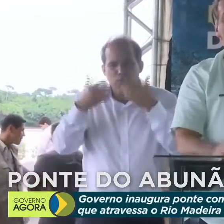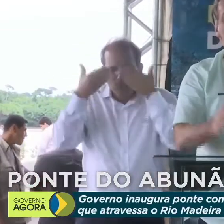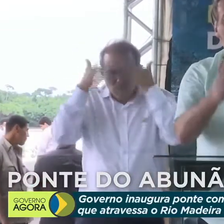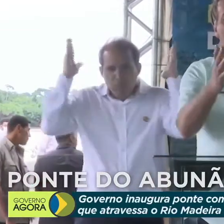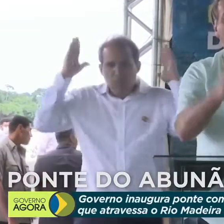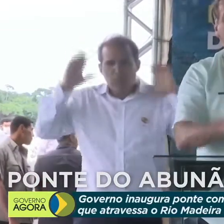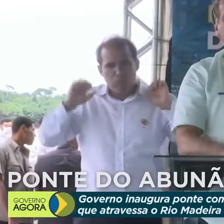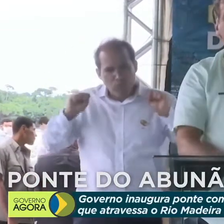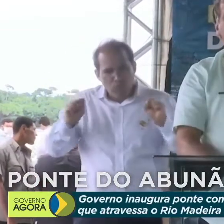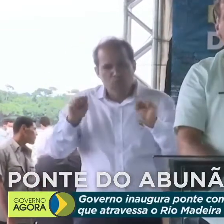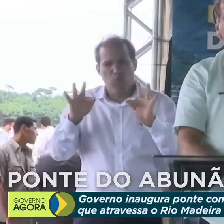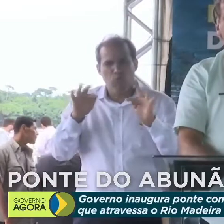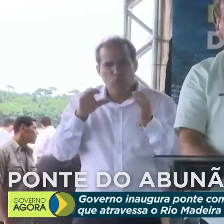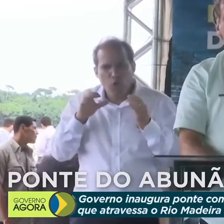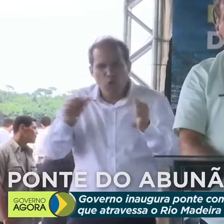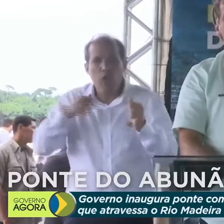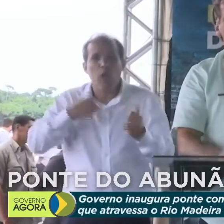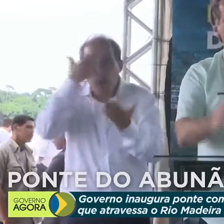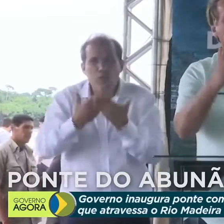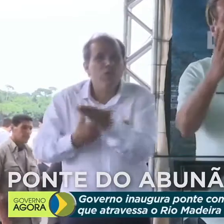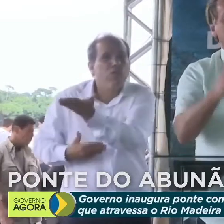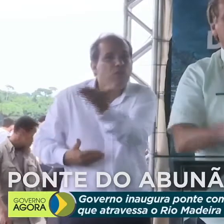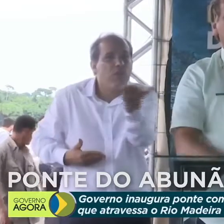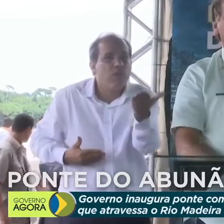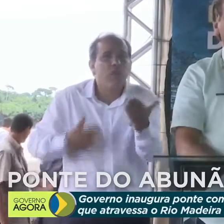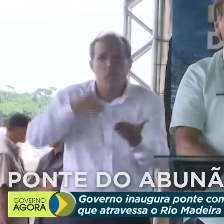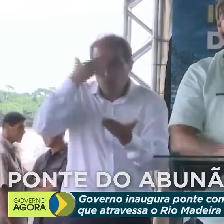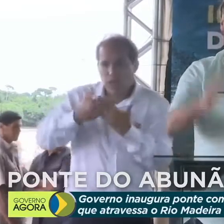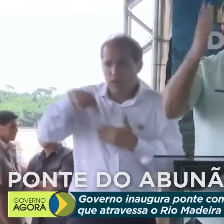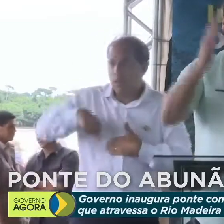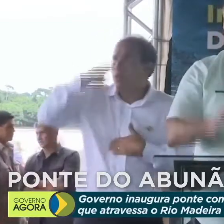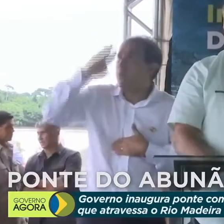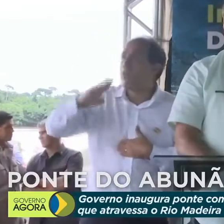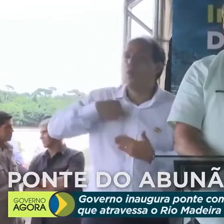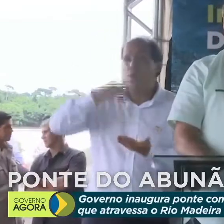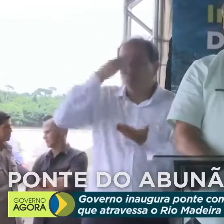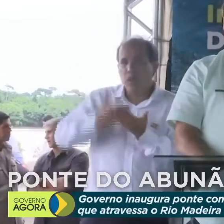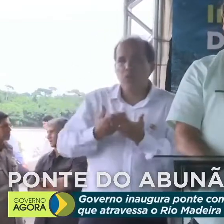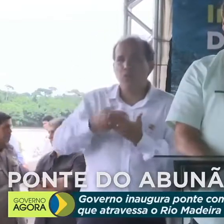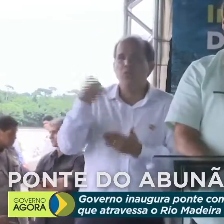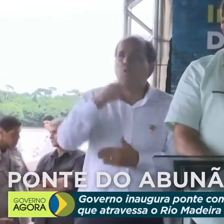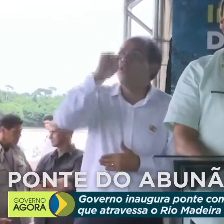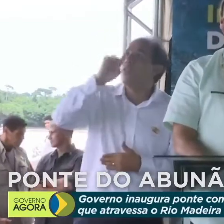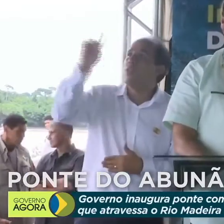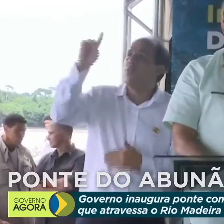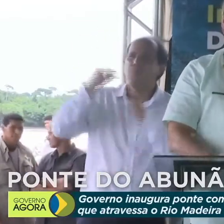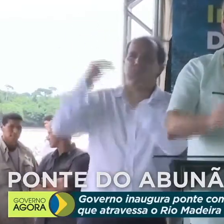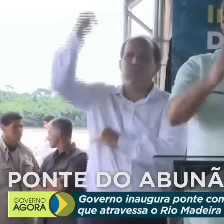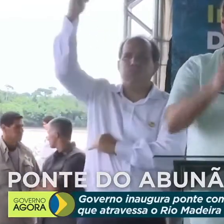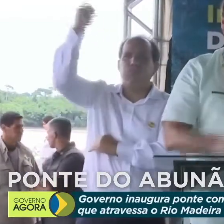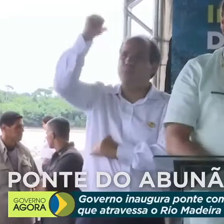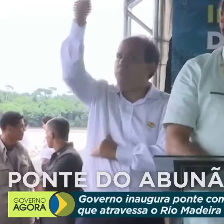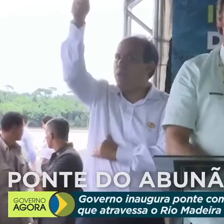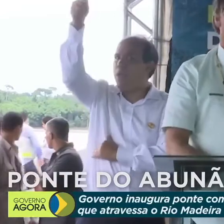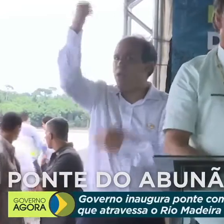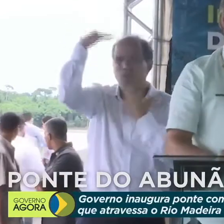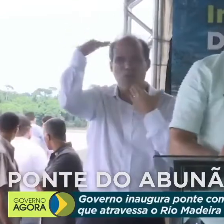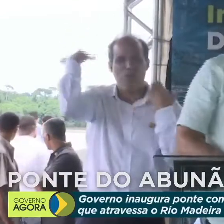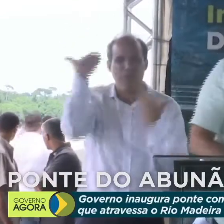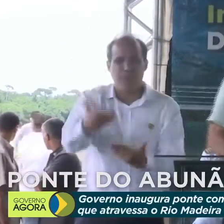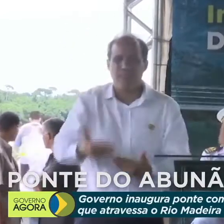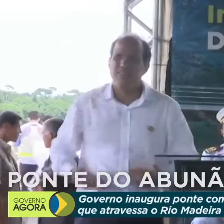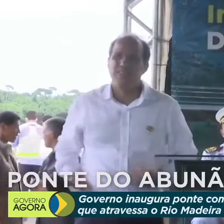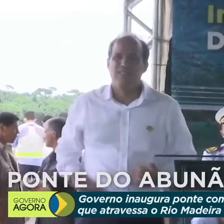Eu acredito em vocês, eu acredito no Brasil, eu acredito no nosso Deus acima de tudo. Muito obrigado.